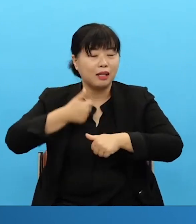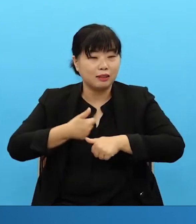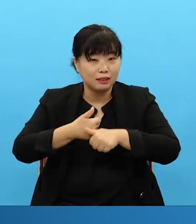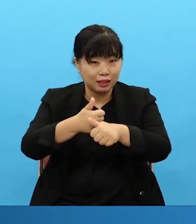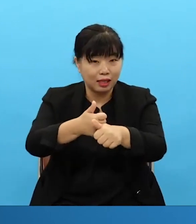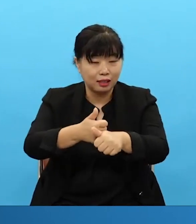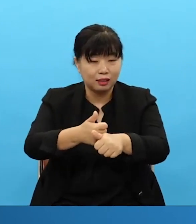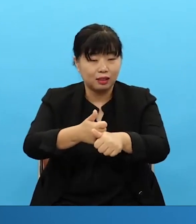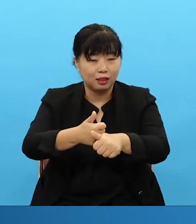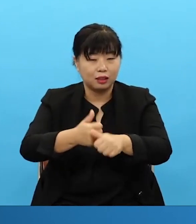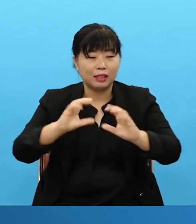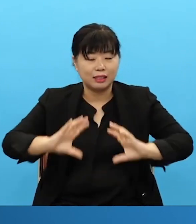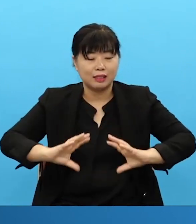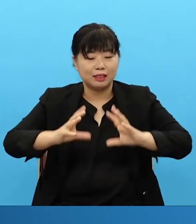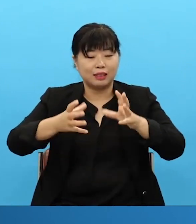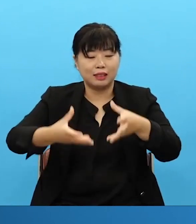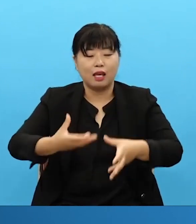accomplish that. So quickly overstep your own